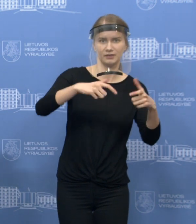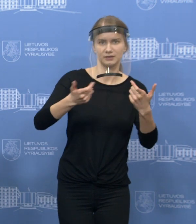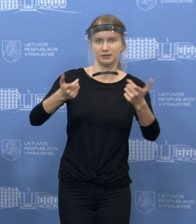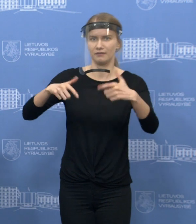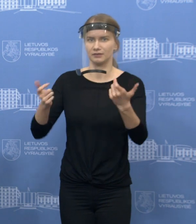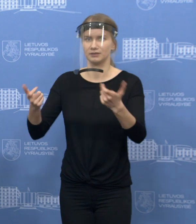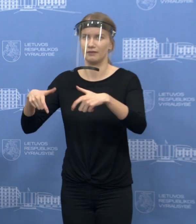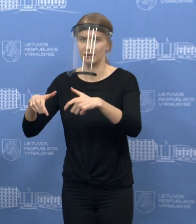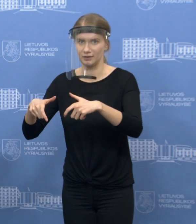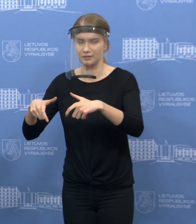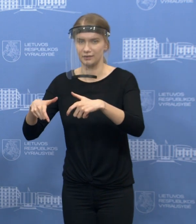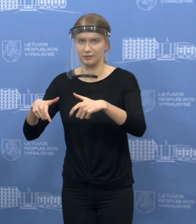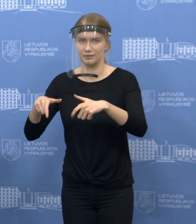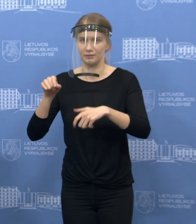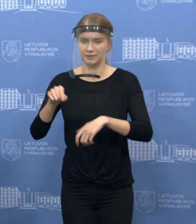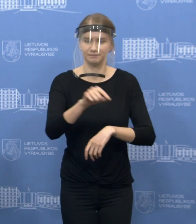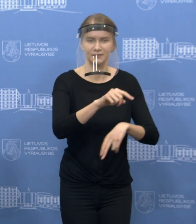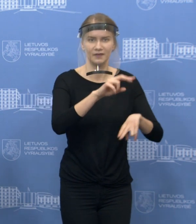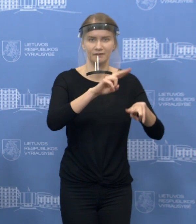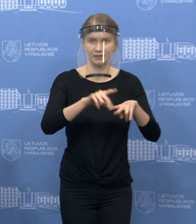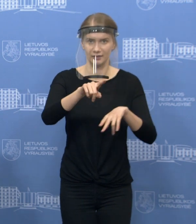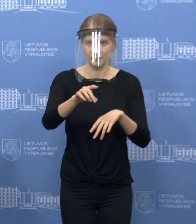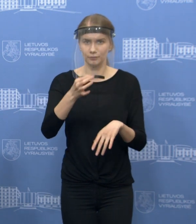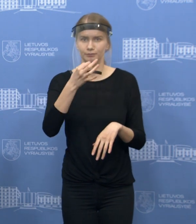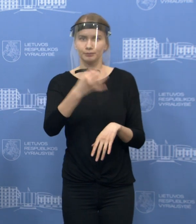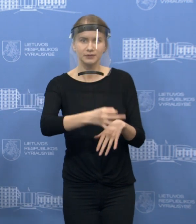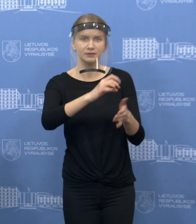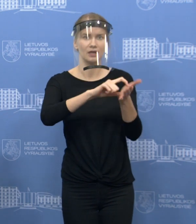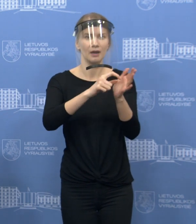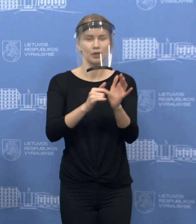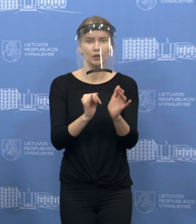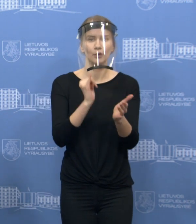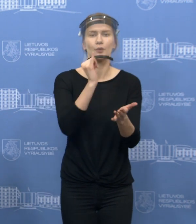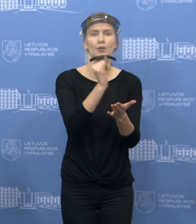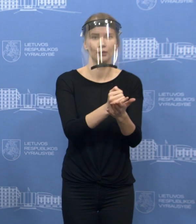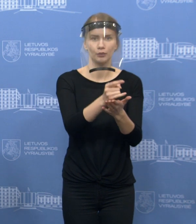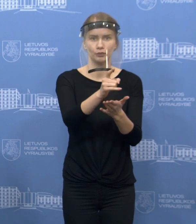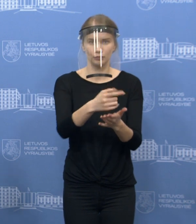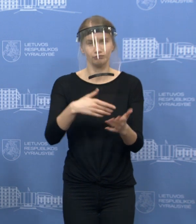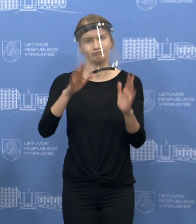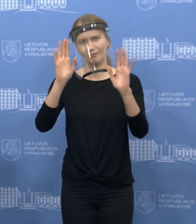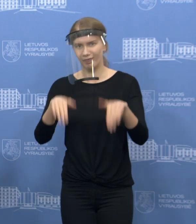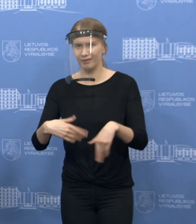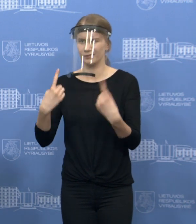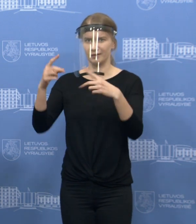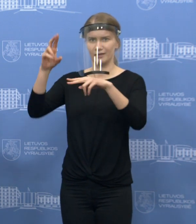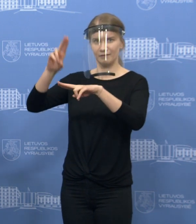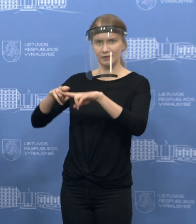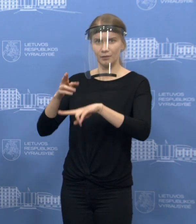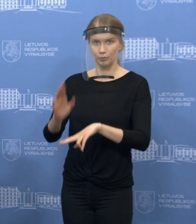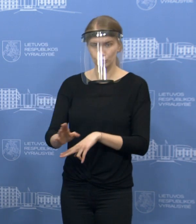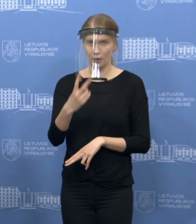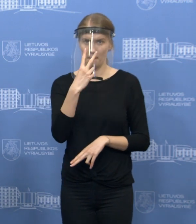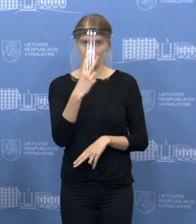nustatytas vietas. Ir, na, tie asmenys, kurie iš esmės atitiks